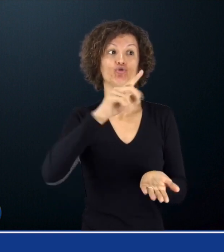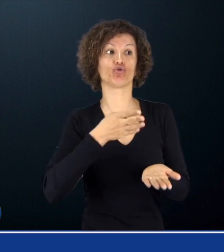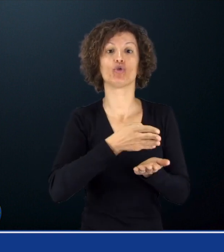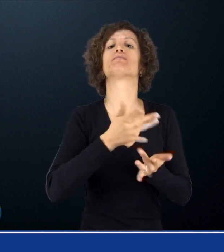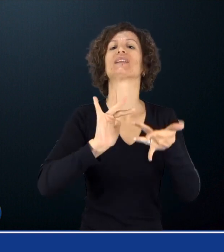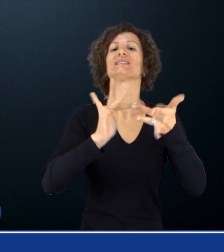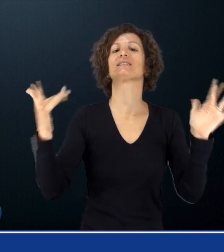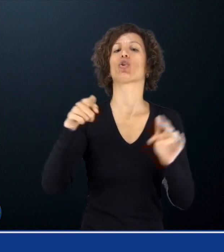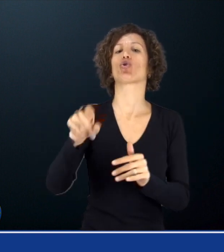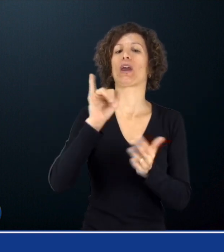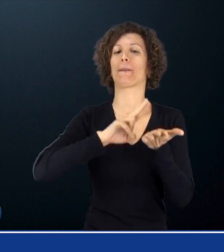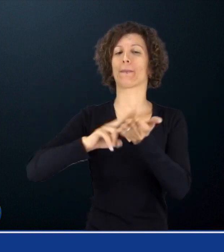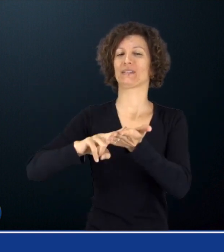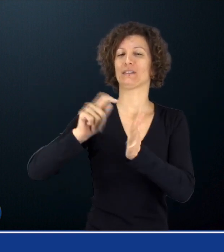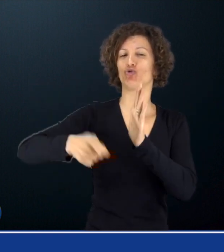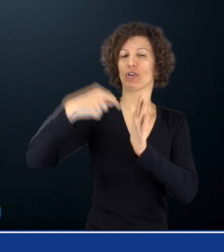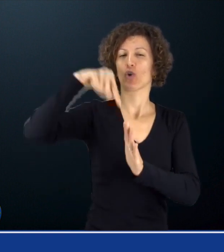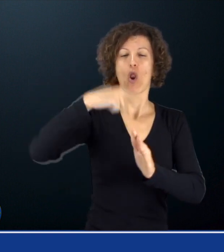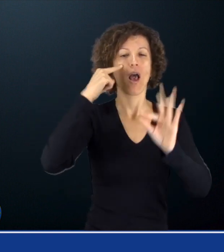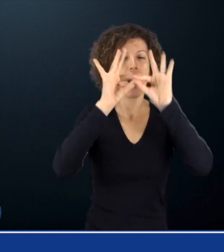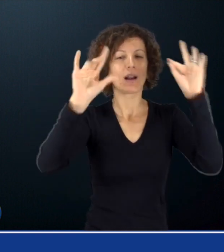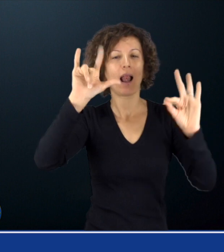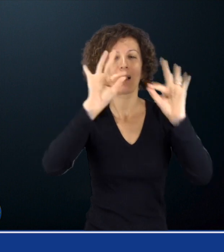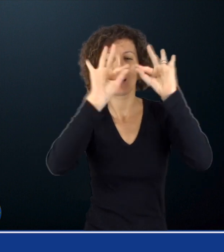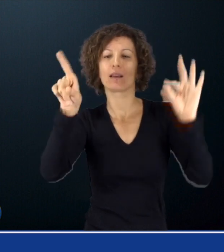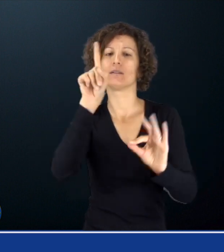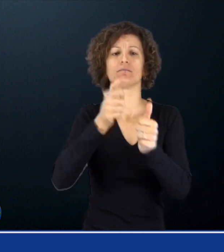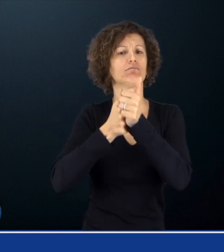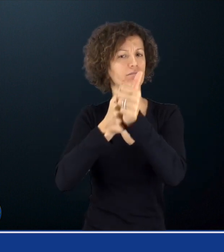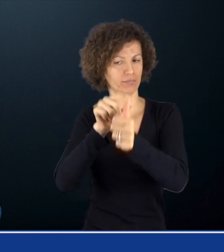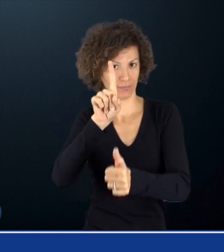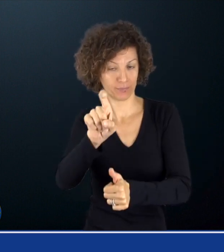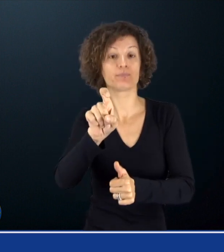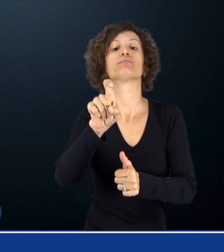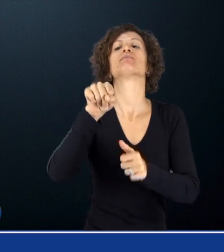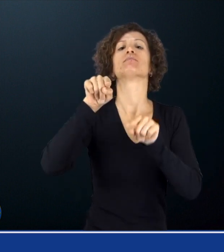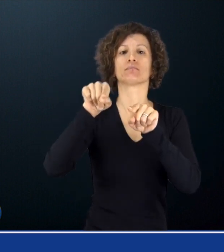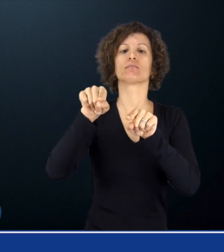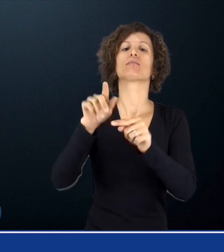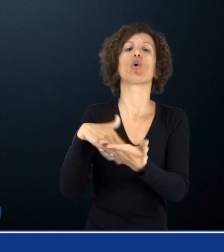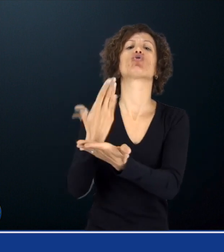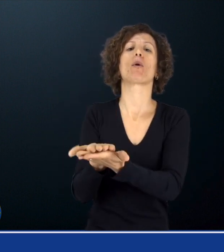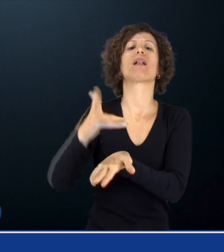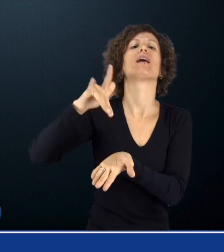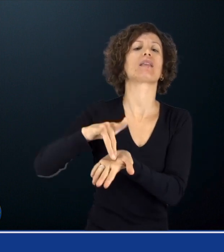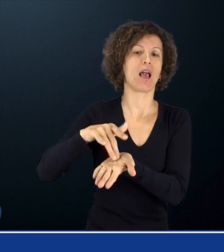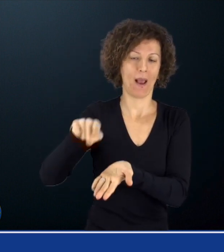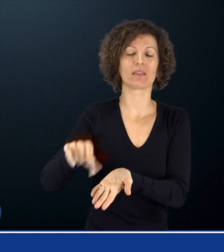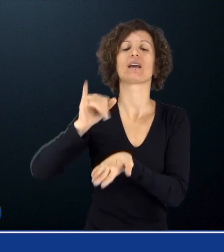Come si richiede? Per accedere al beneficio all'interno della circolare trovate il link per accedere e presentare domanda